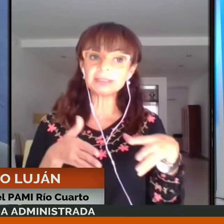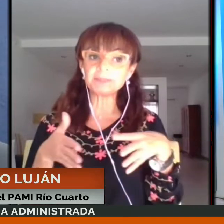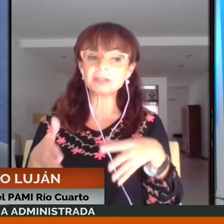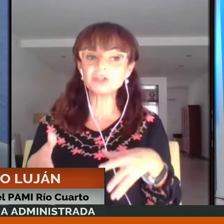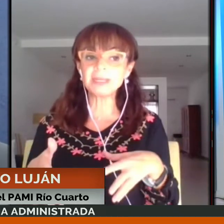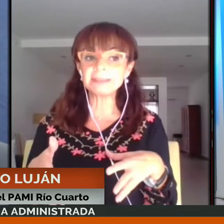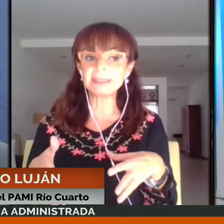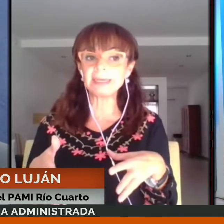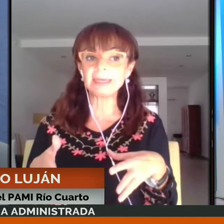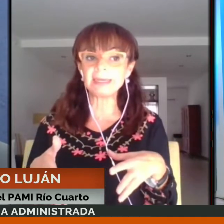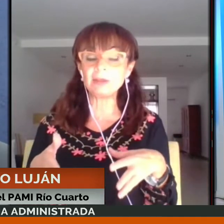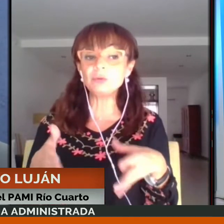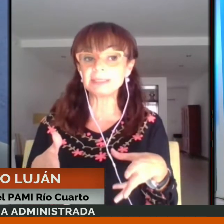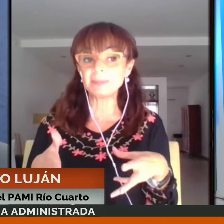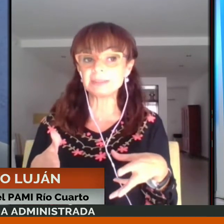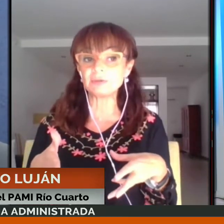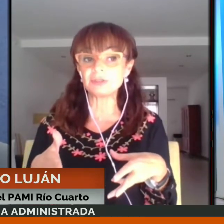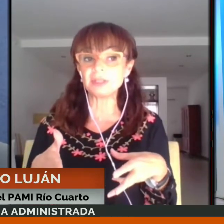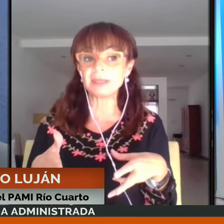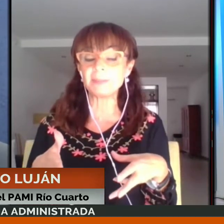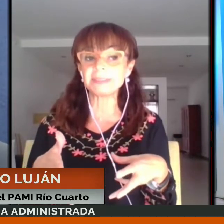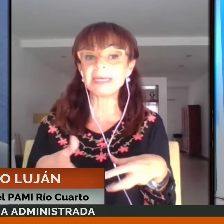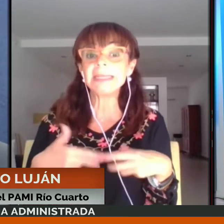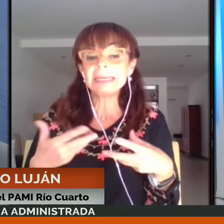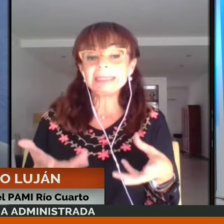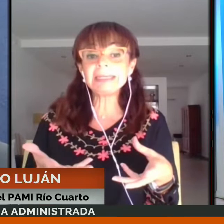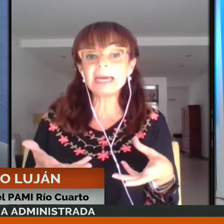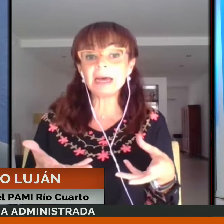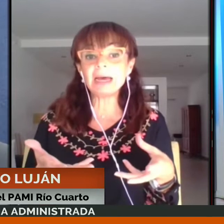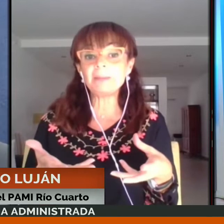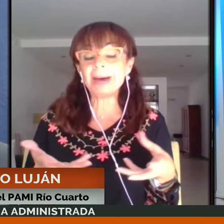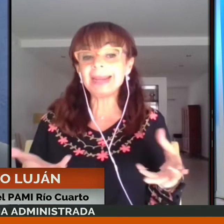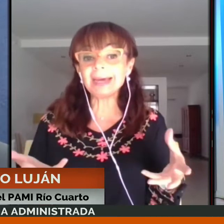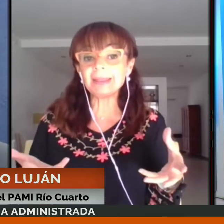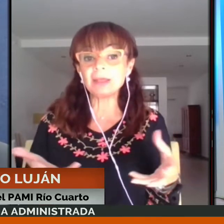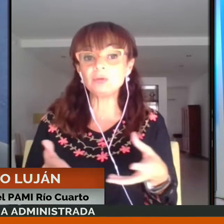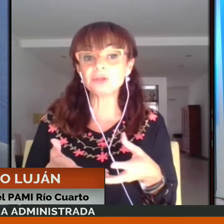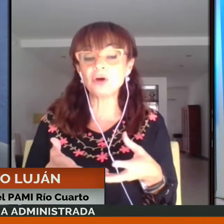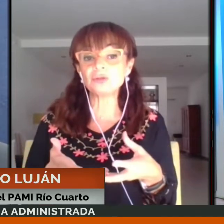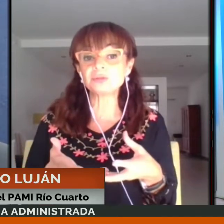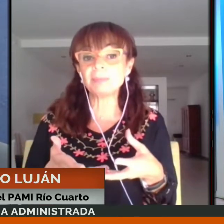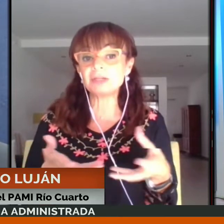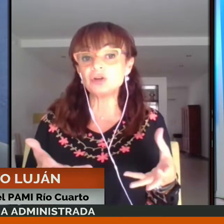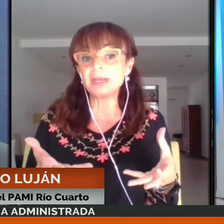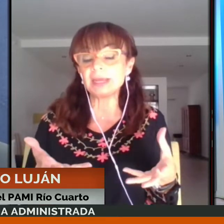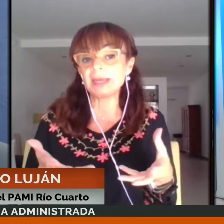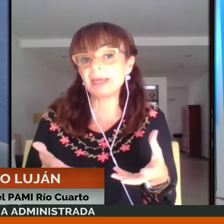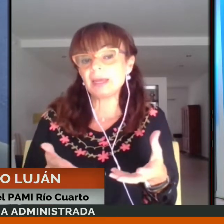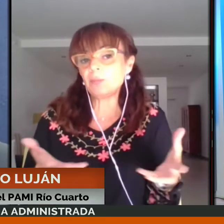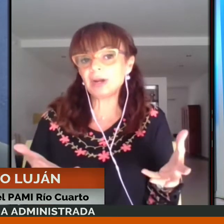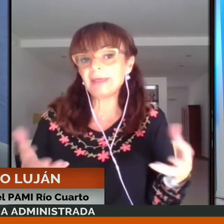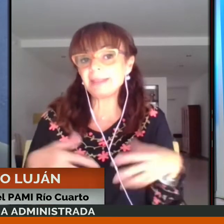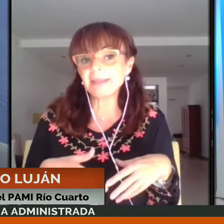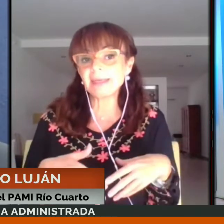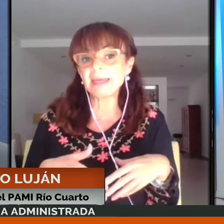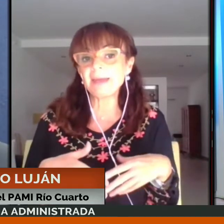mayores, personas adultas también en situaciones de discapacidad y a parejas de adultos mayores que